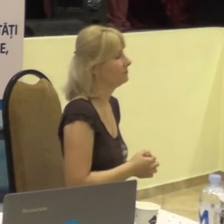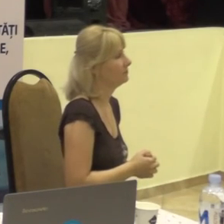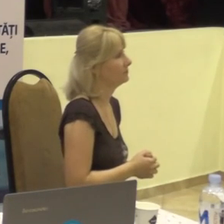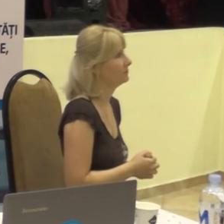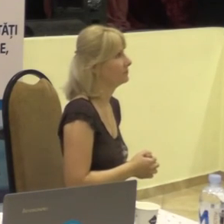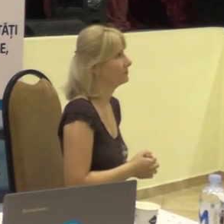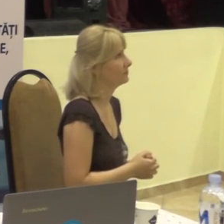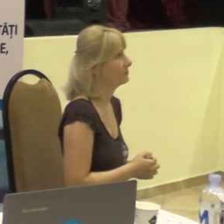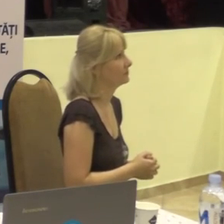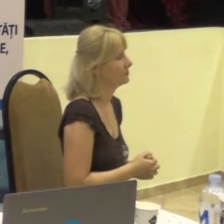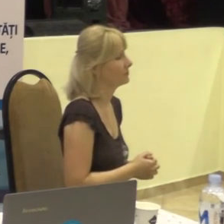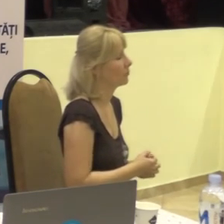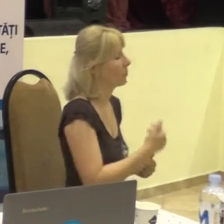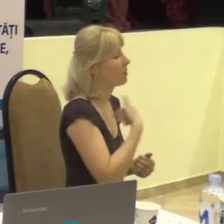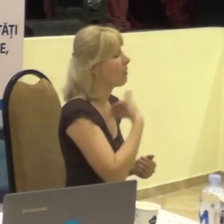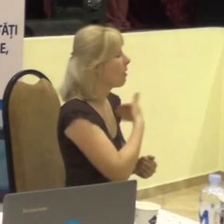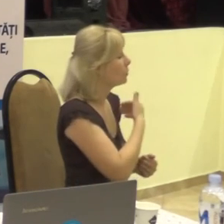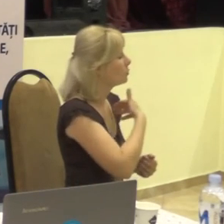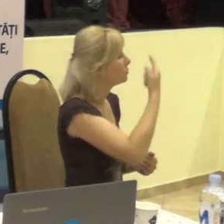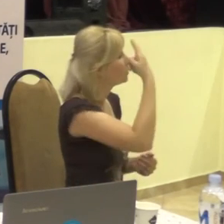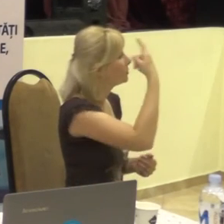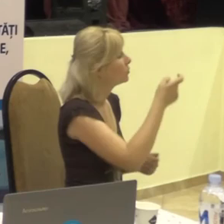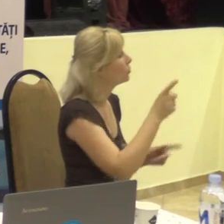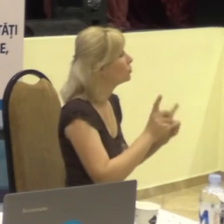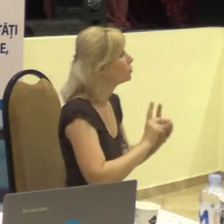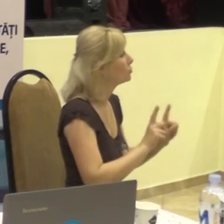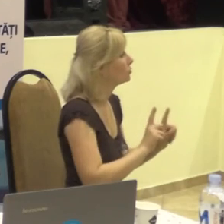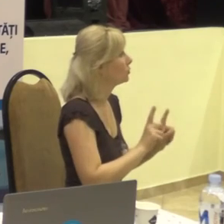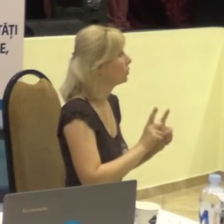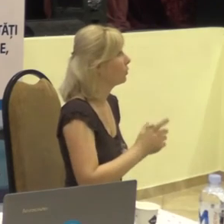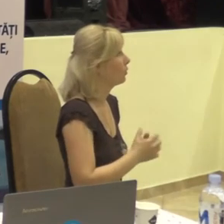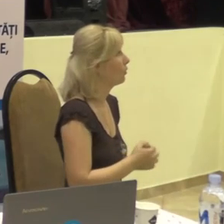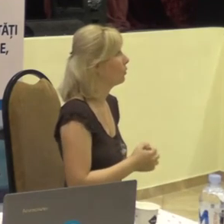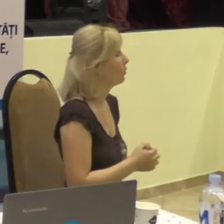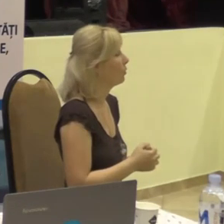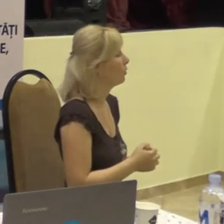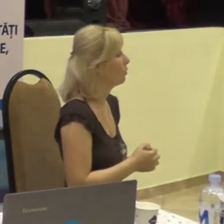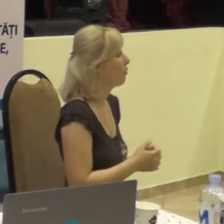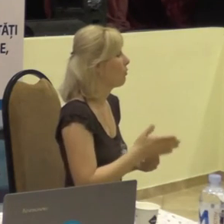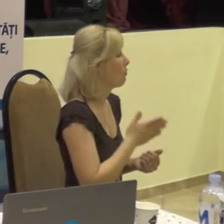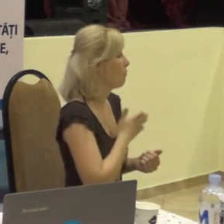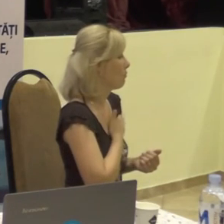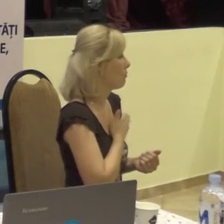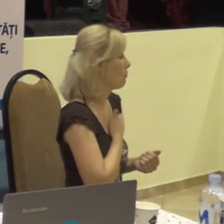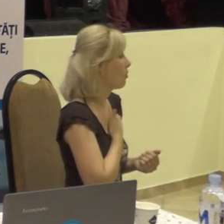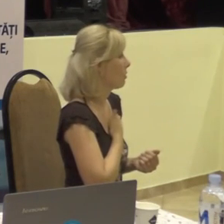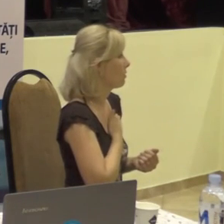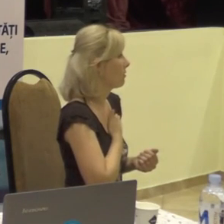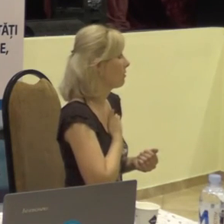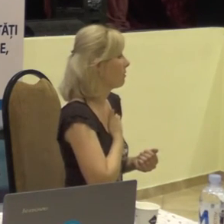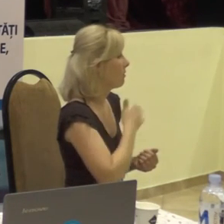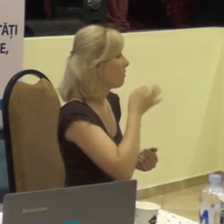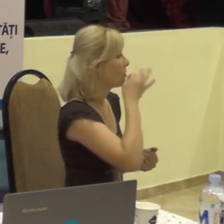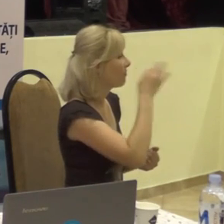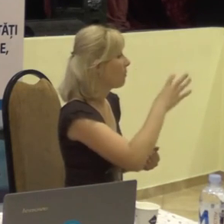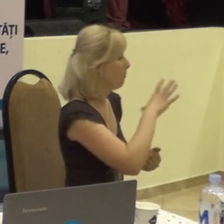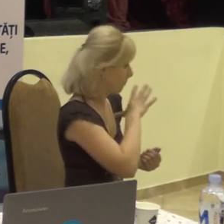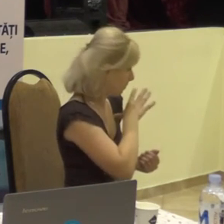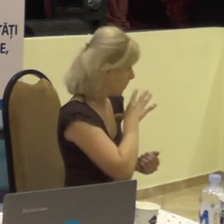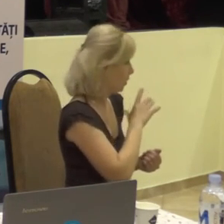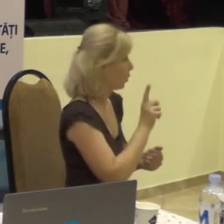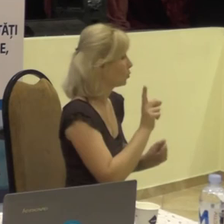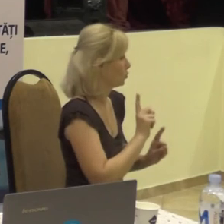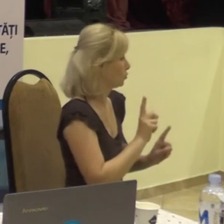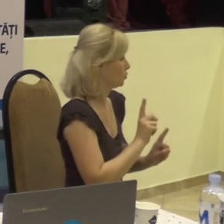Eu menționez că e un mesaj meu sublineal. Că